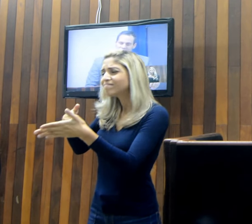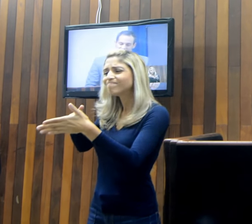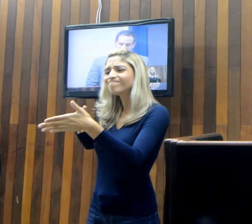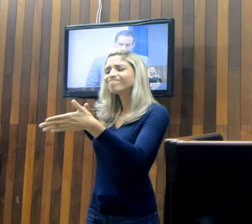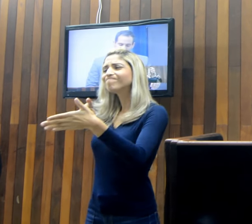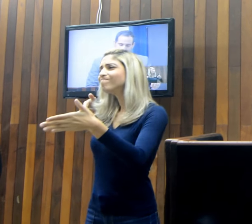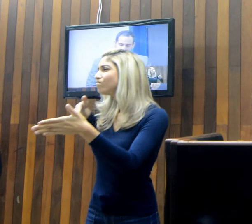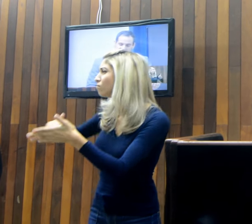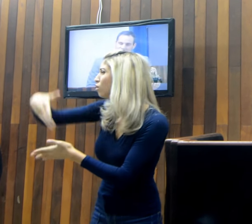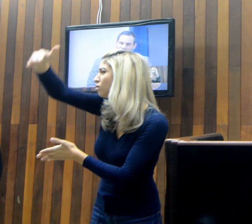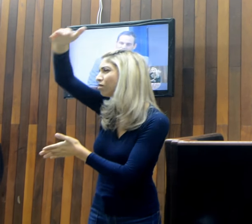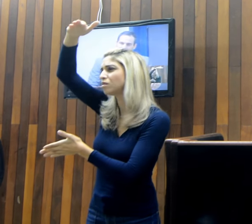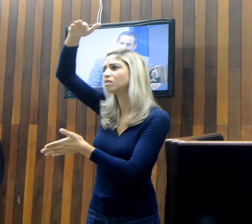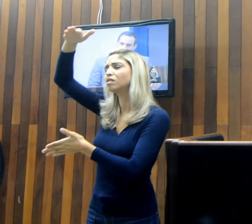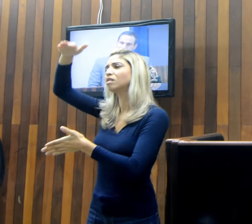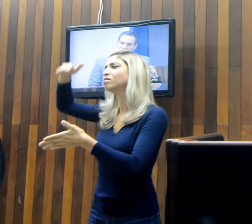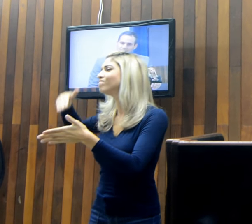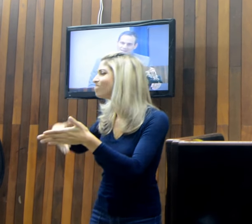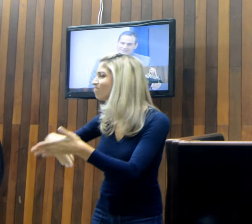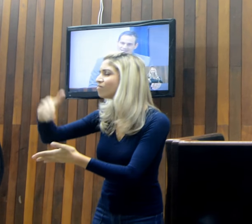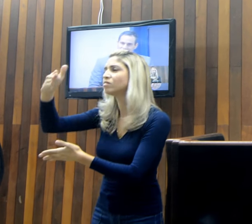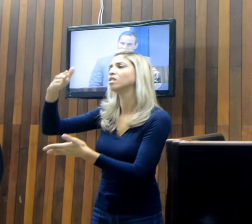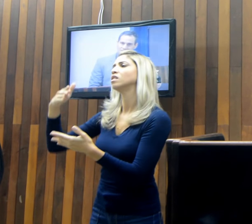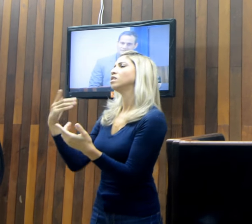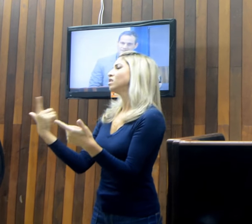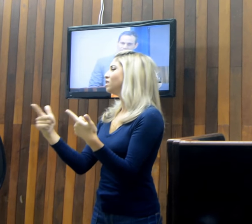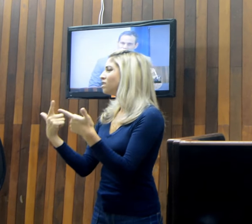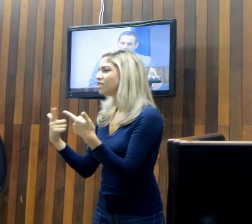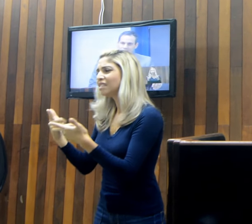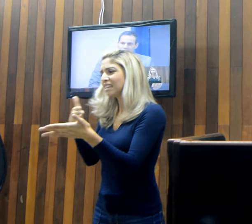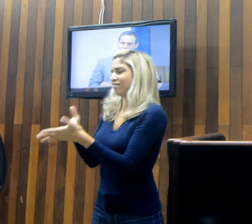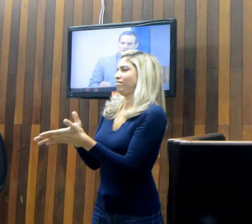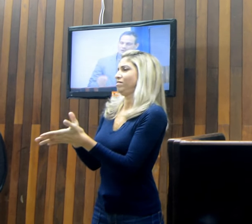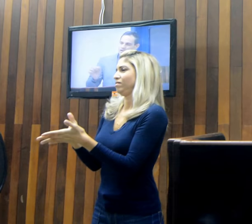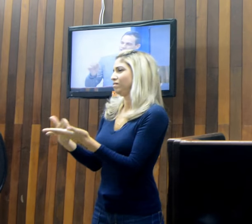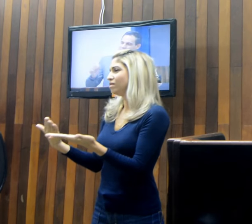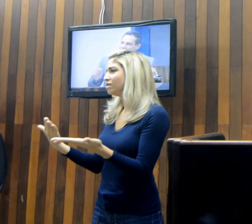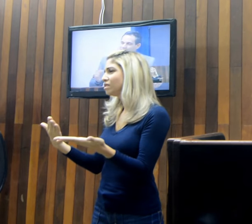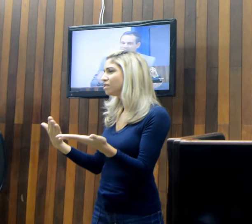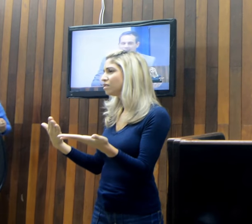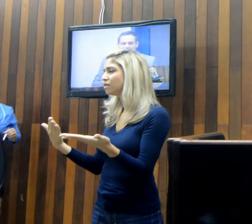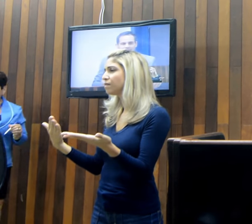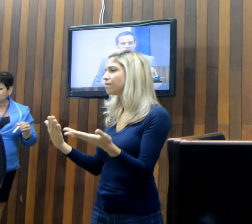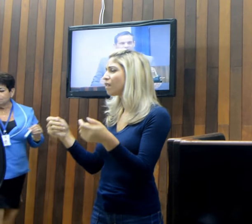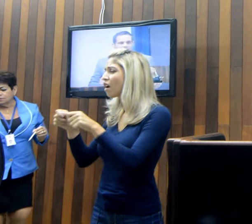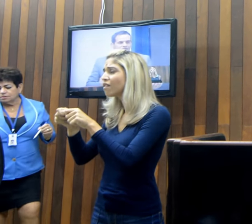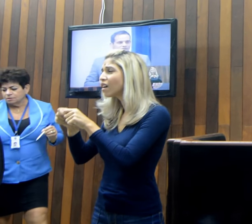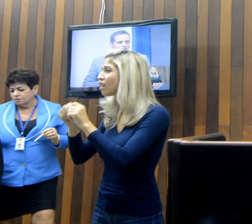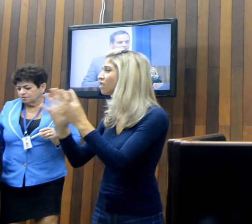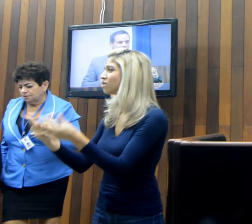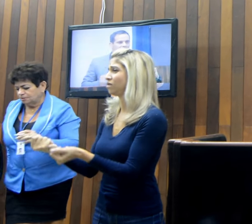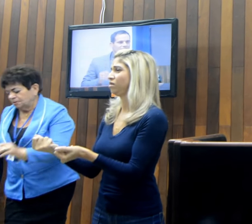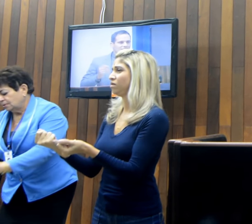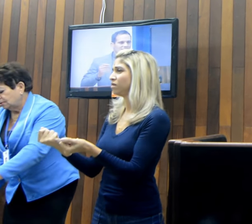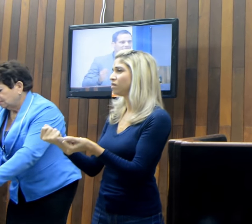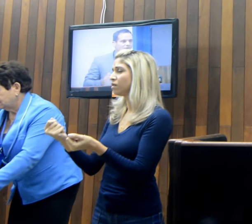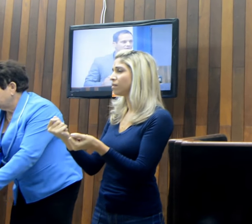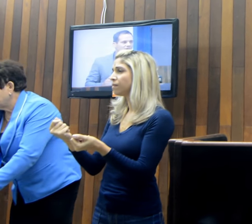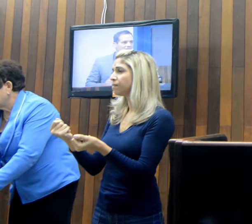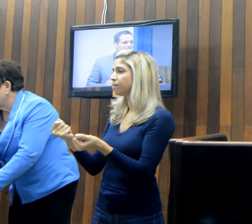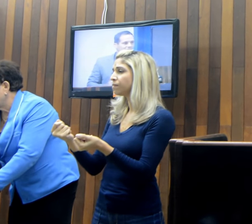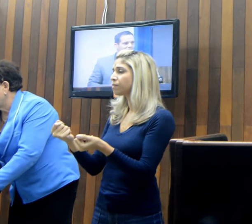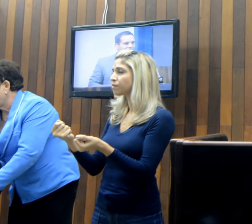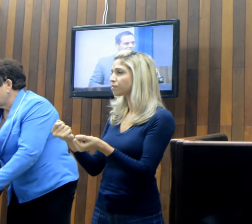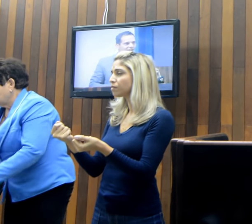limites estão sendo ultrapassados. Eu coloquei na internet, que é um canal